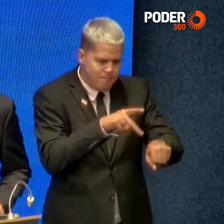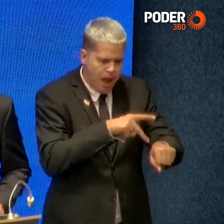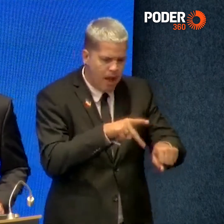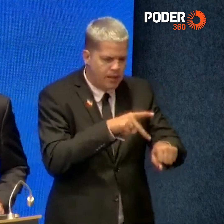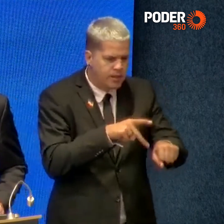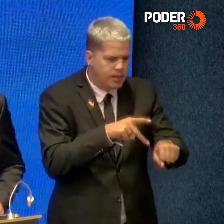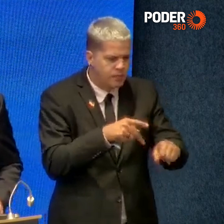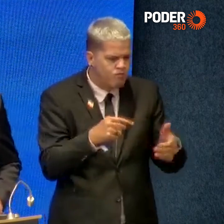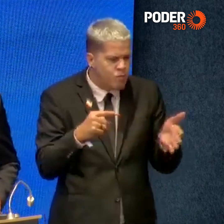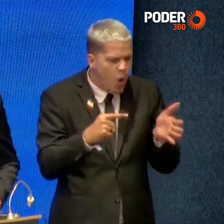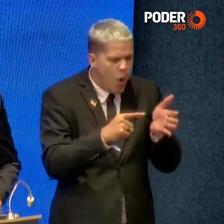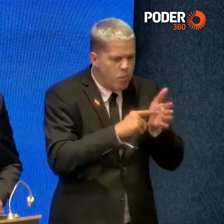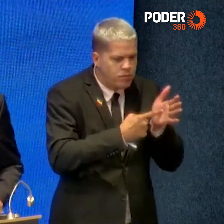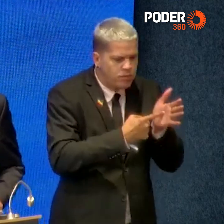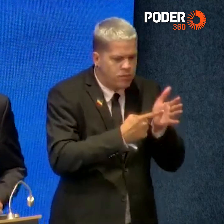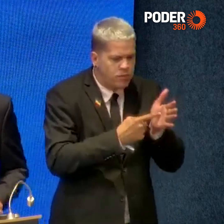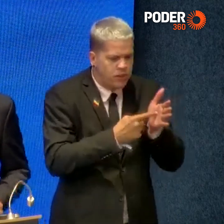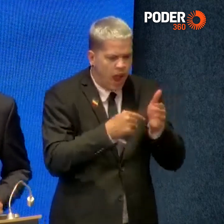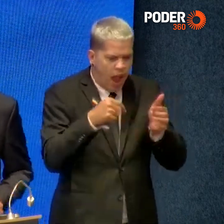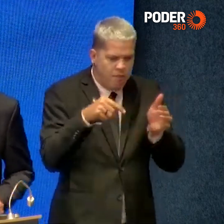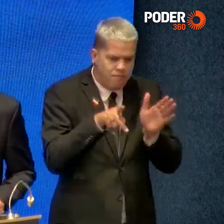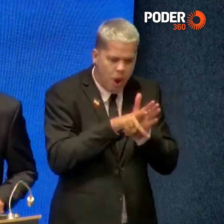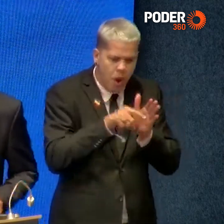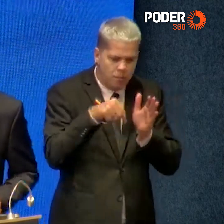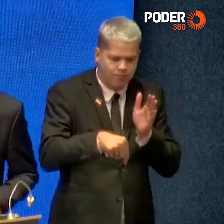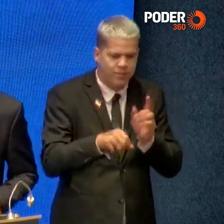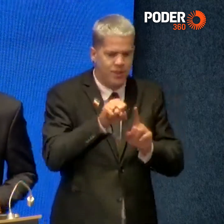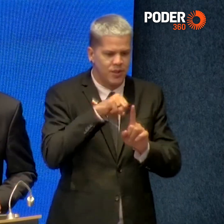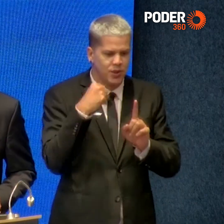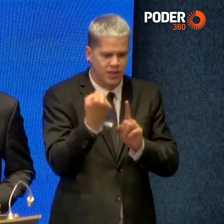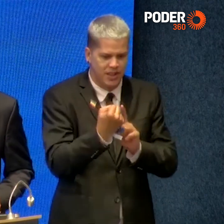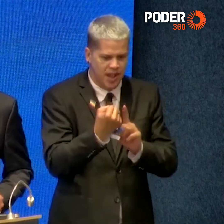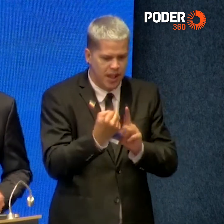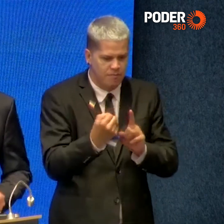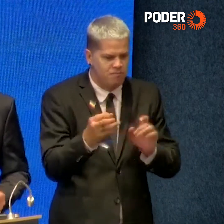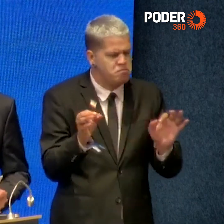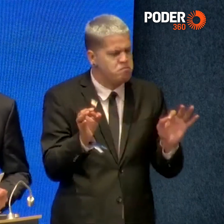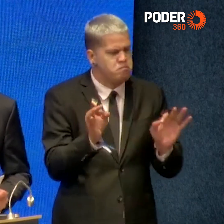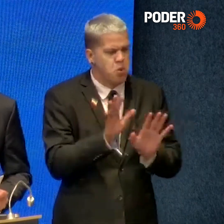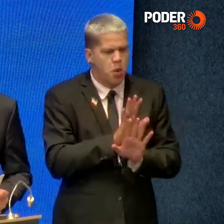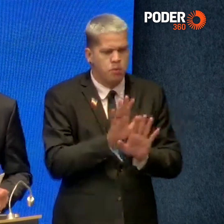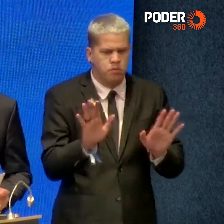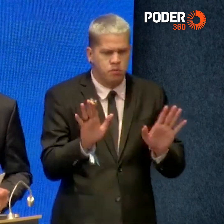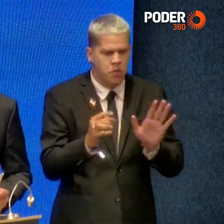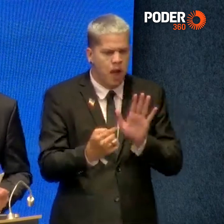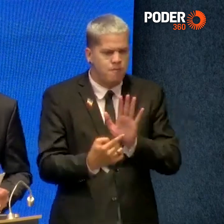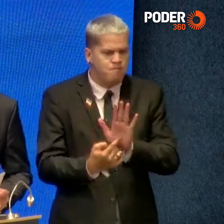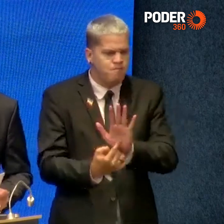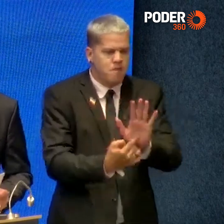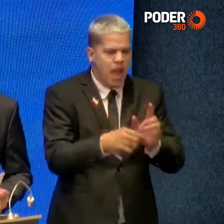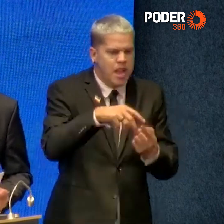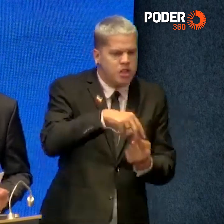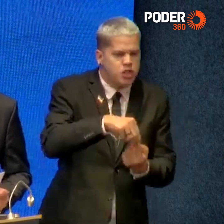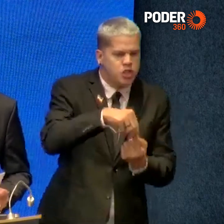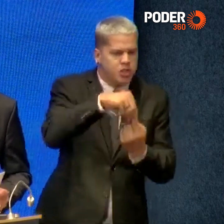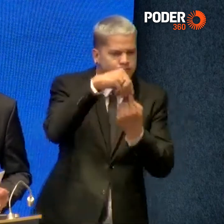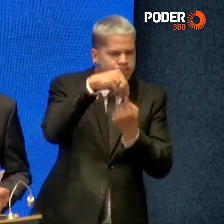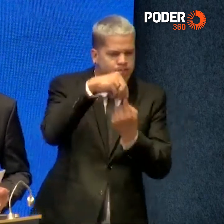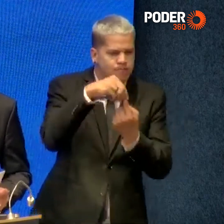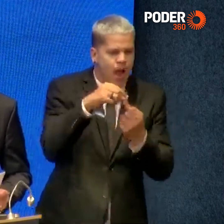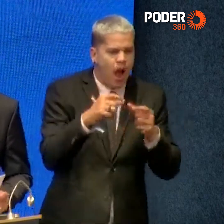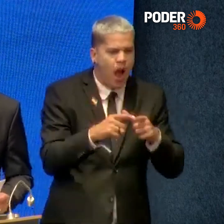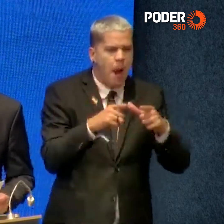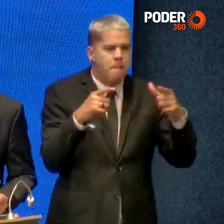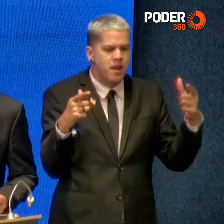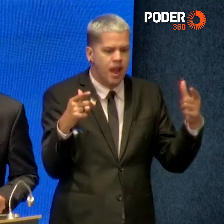demandas da nossa sociedade. De pronto, destaco o objetivo de ampliação do